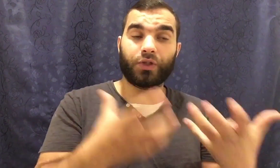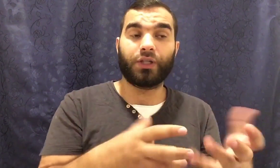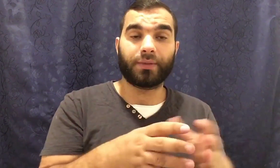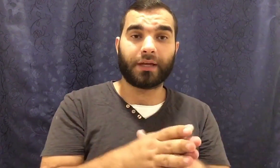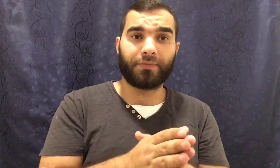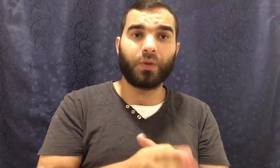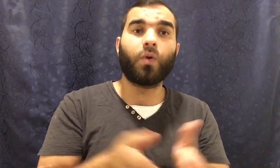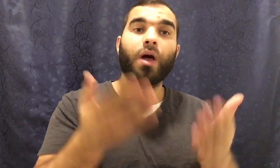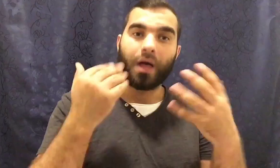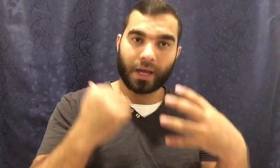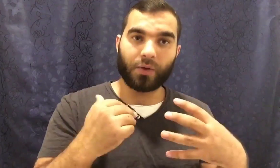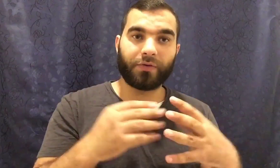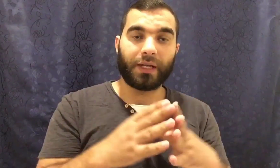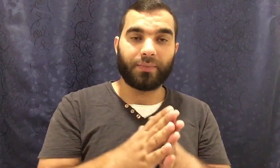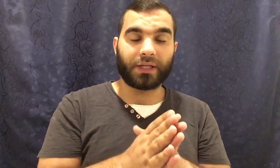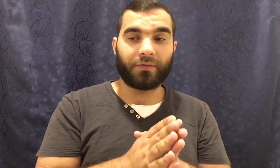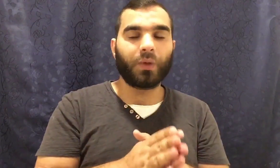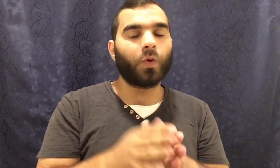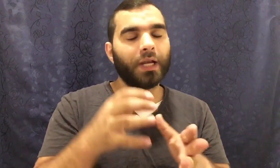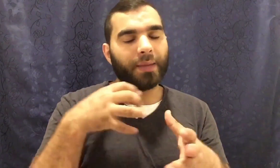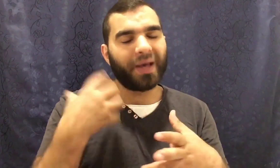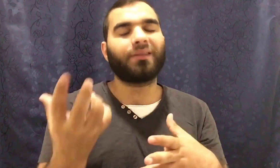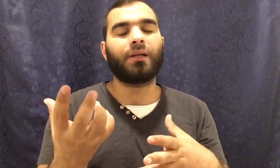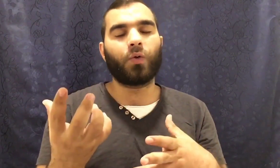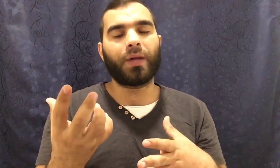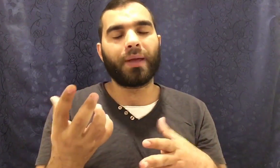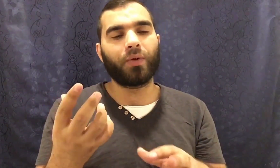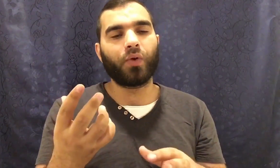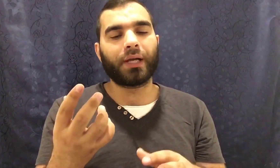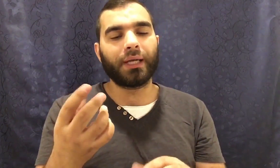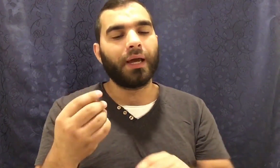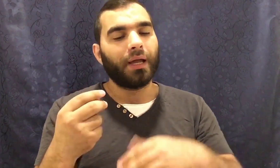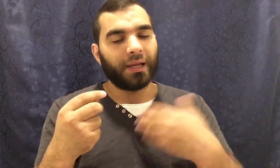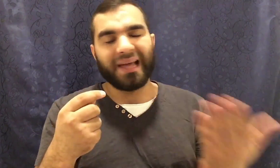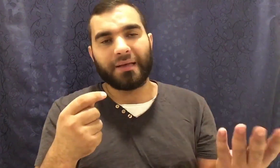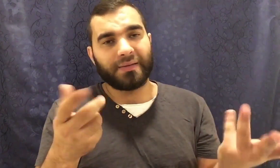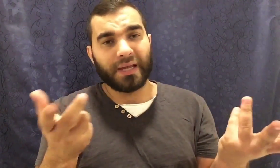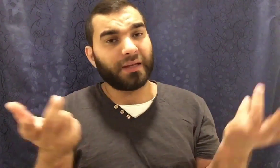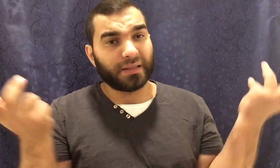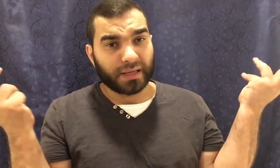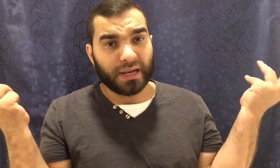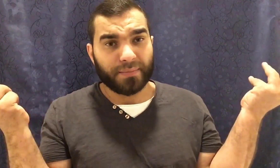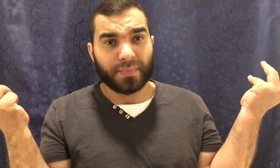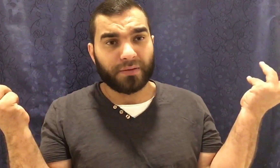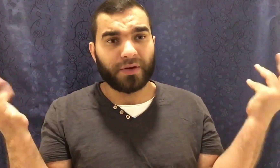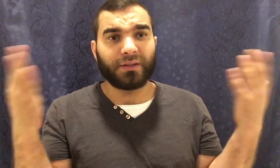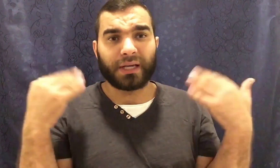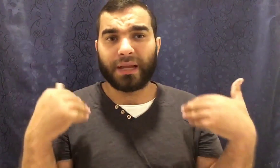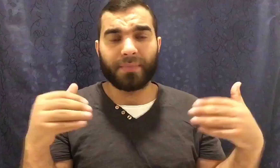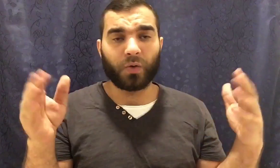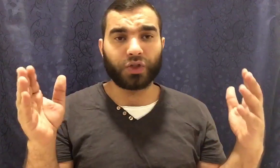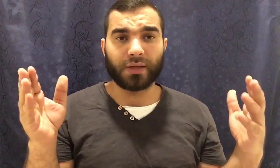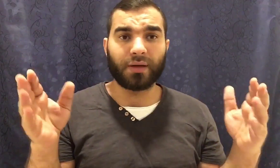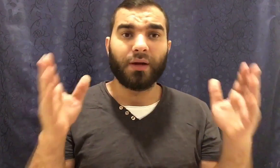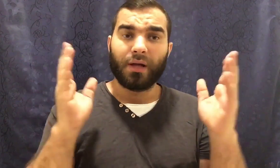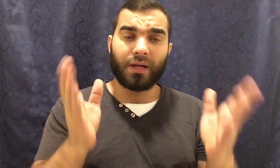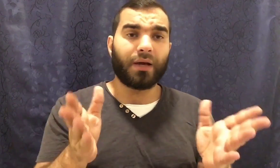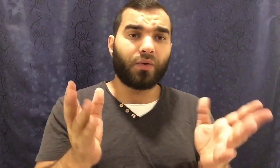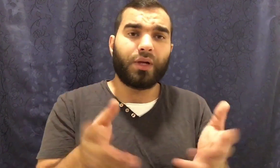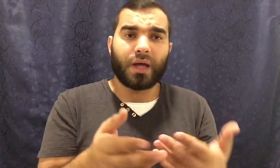والجن بتخاف منه ايوا فعلا بتخاف منه الا بعض العلماء بيقولك ايه لا ازاي ان ده كلام فاضي كلام مجهوش اثار لا كل